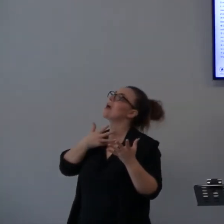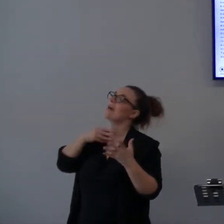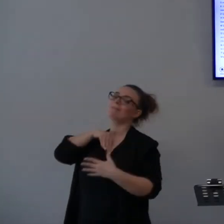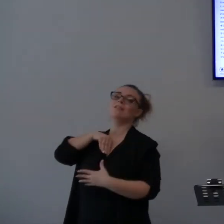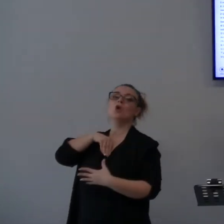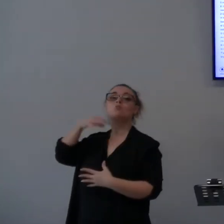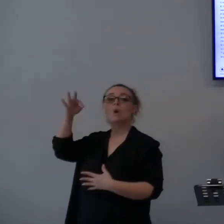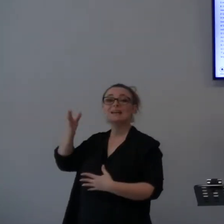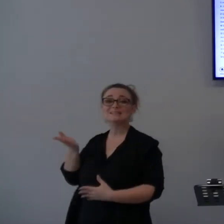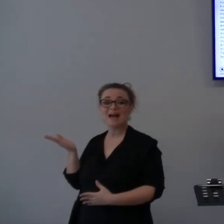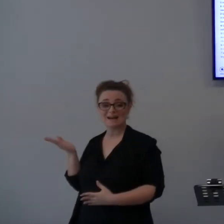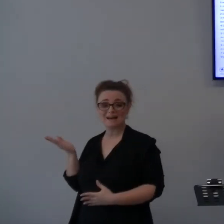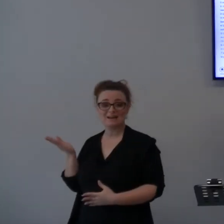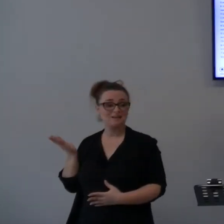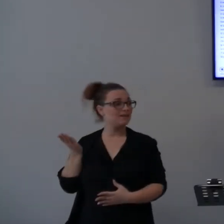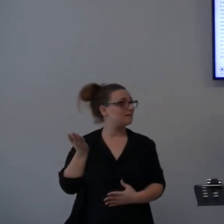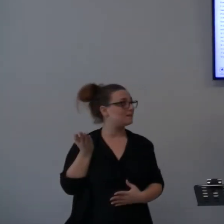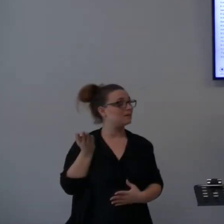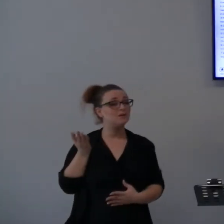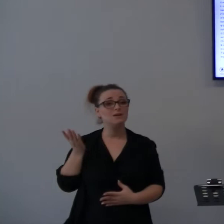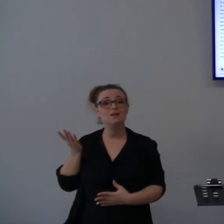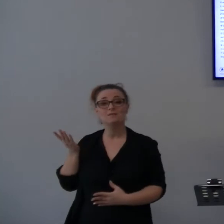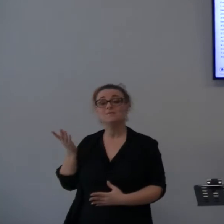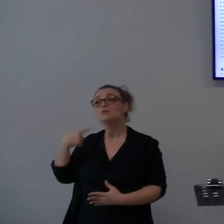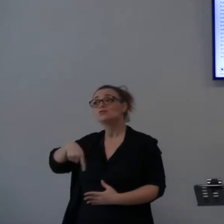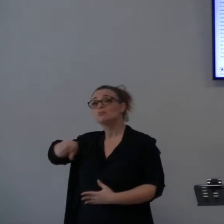colui che ha creato ogni cosa.